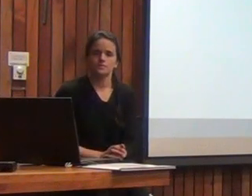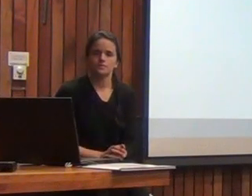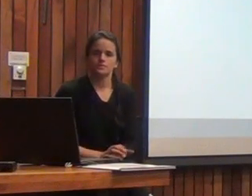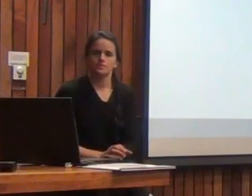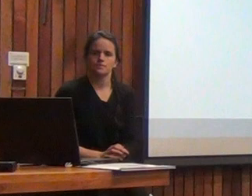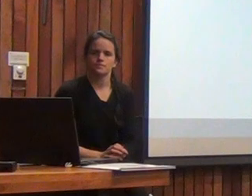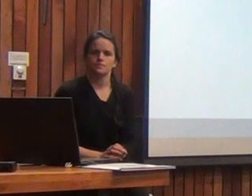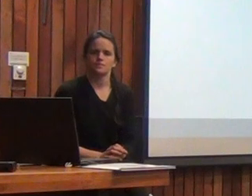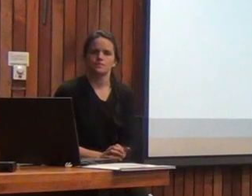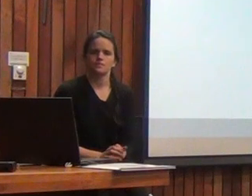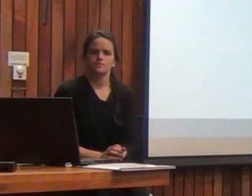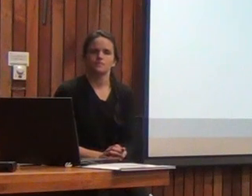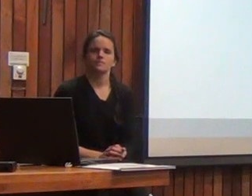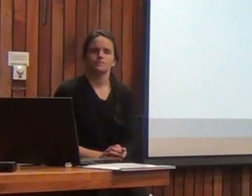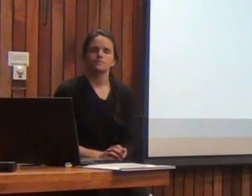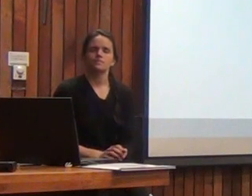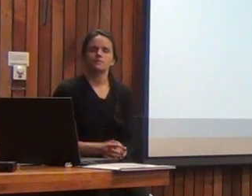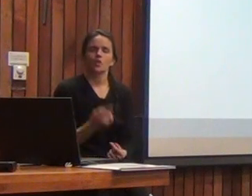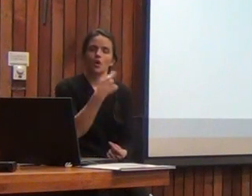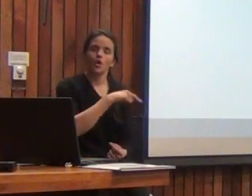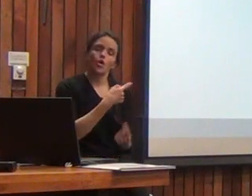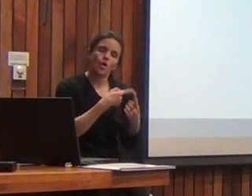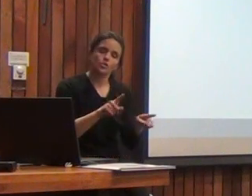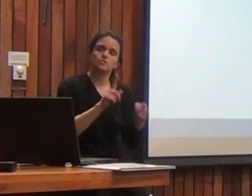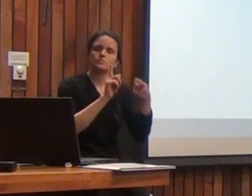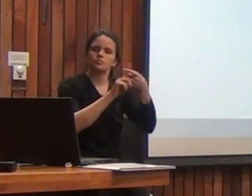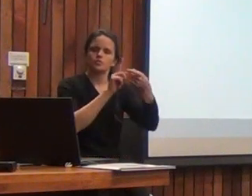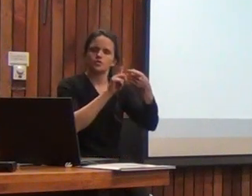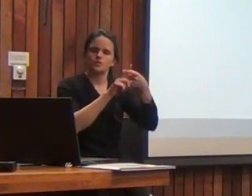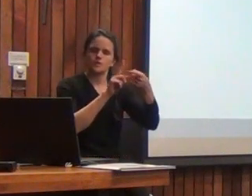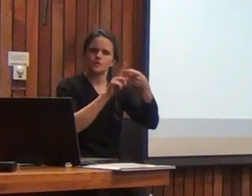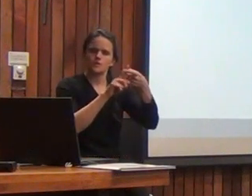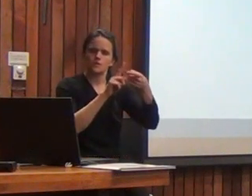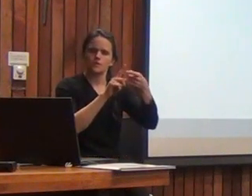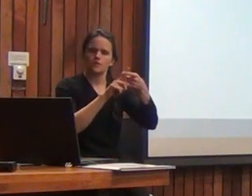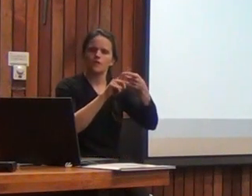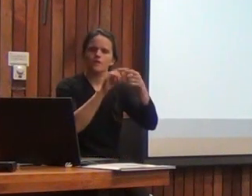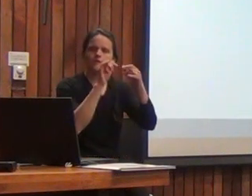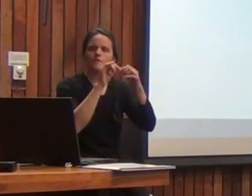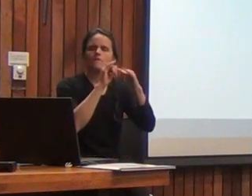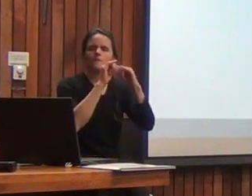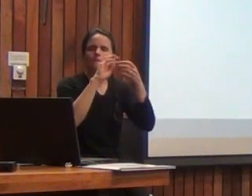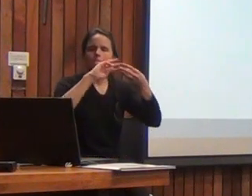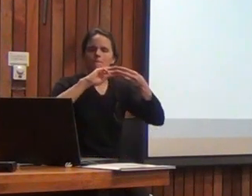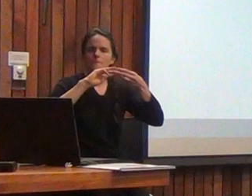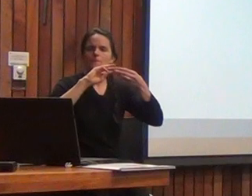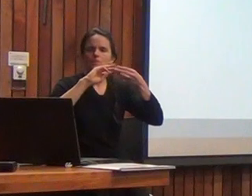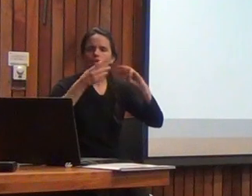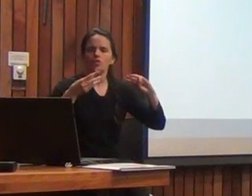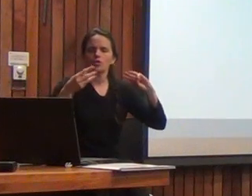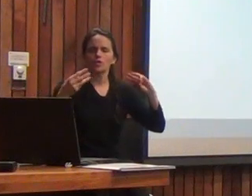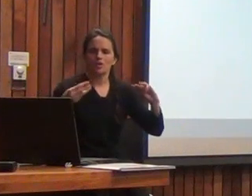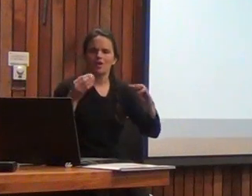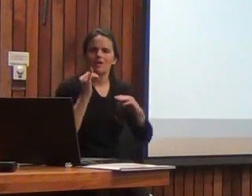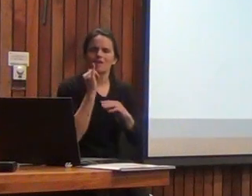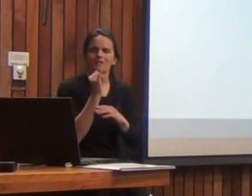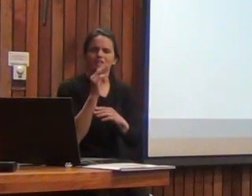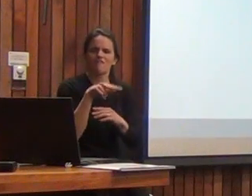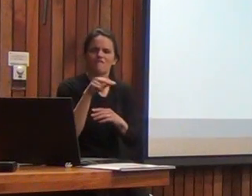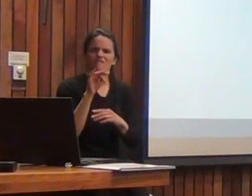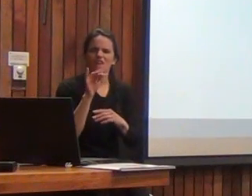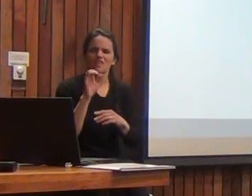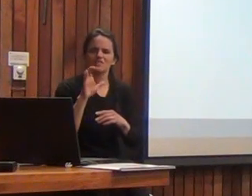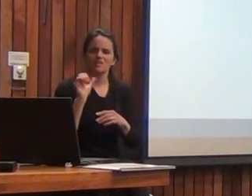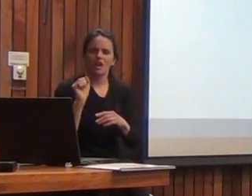además una ventaja de este método diferencial es que considera el desarrollo cognitivo